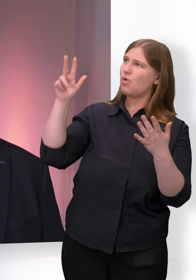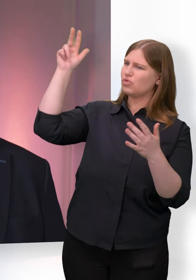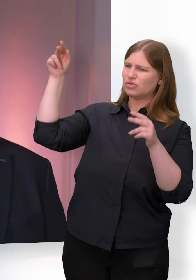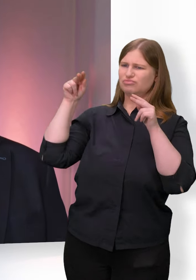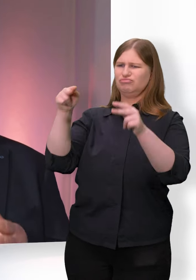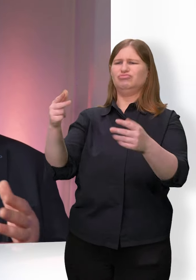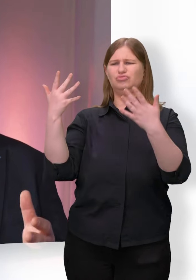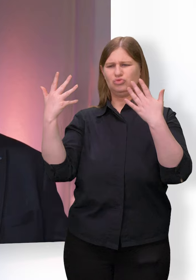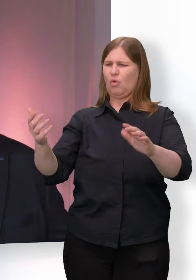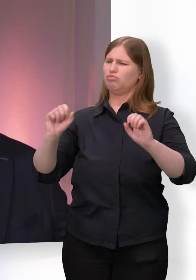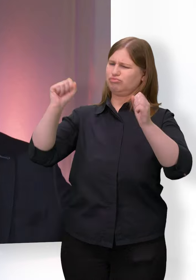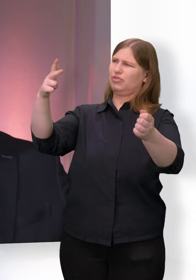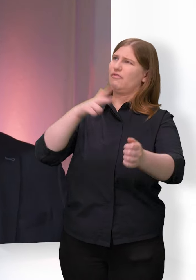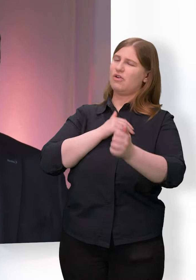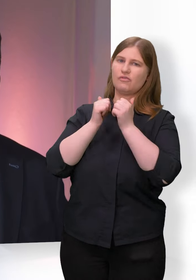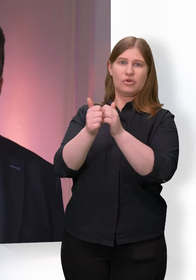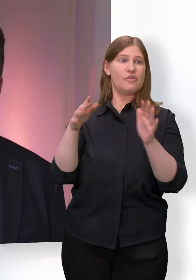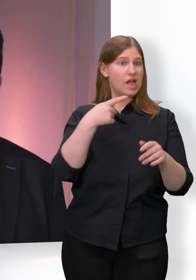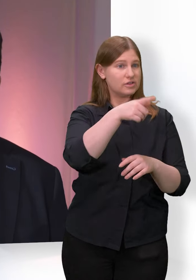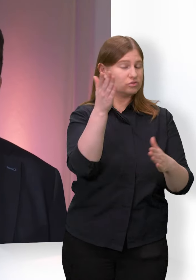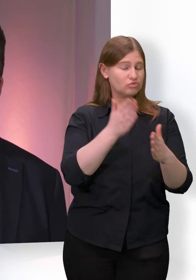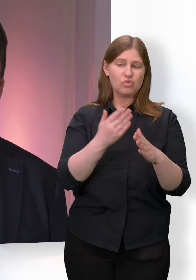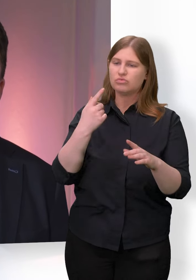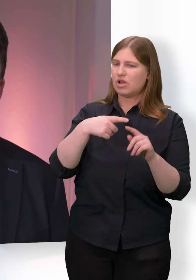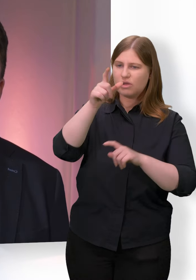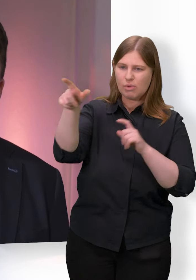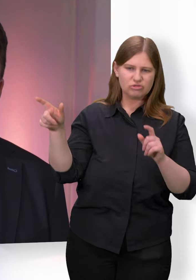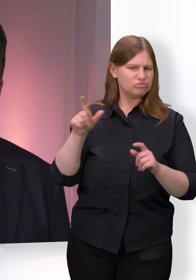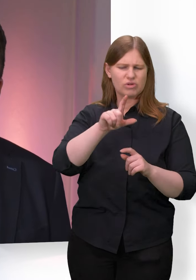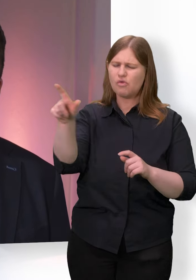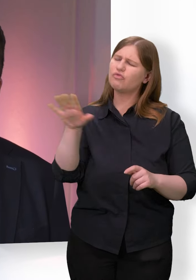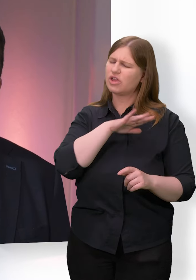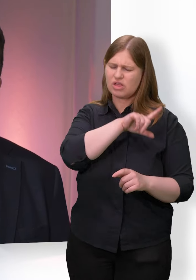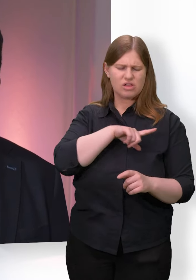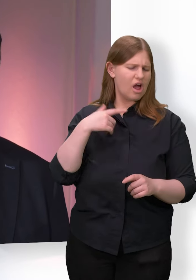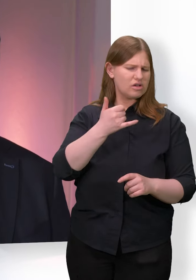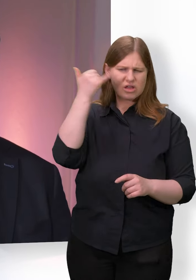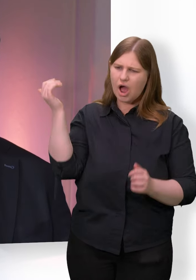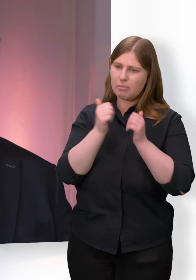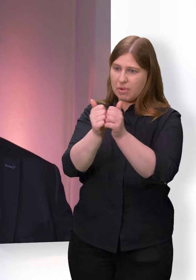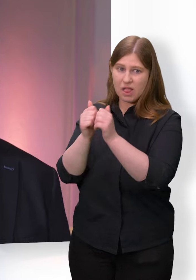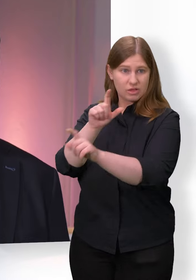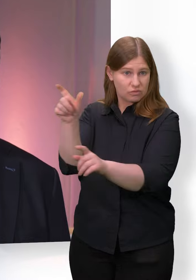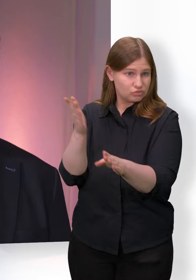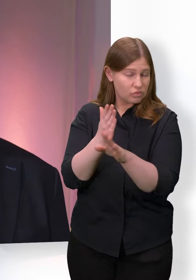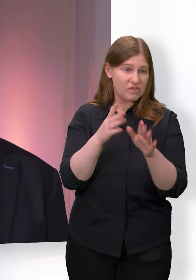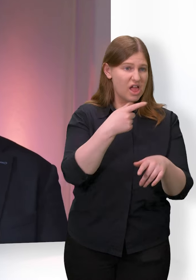Begleitung sind und vielleicht auch schon über Jahre hinweg. Vielleicht stellen Sie sich da auch manchmal die Frage, wie viel